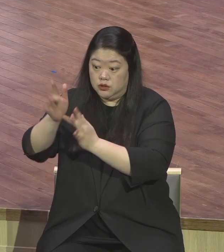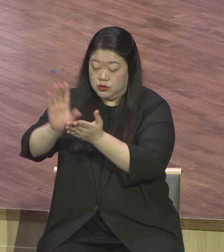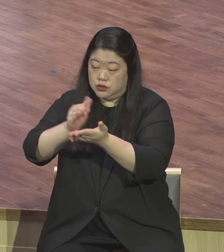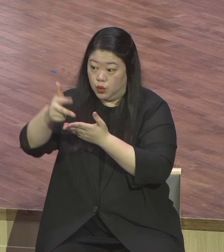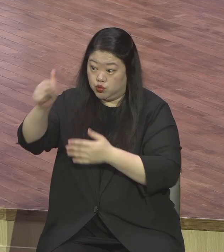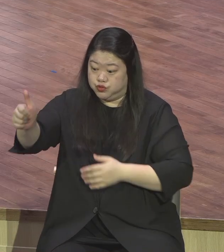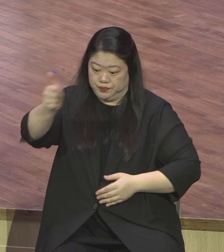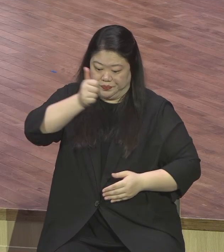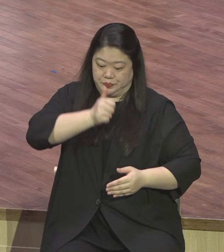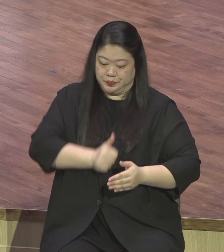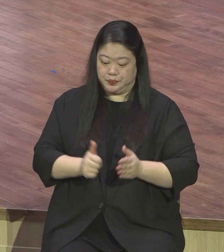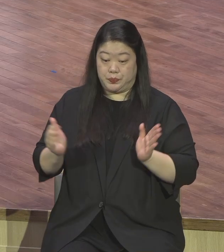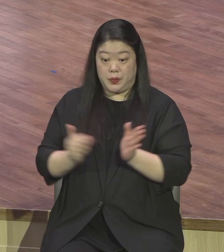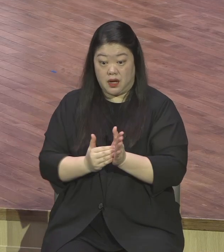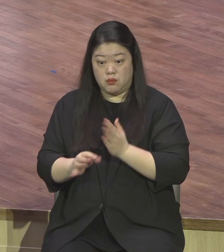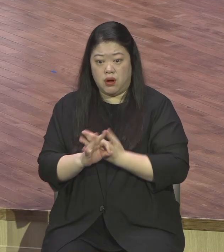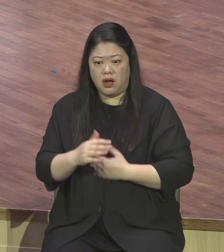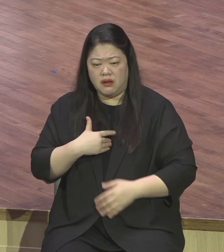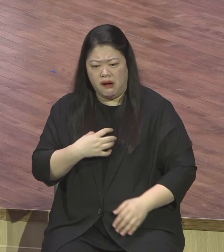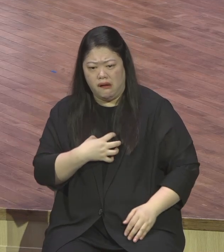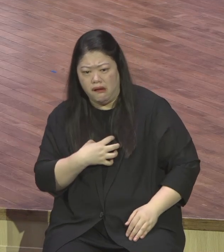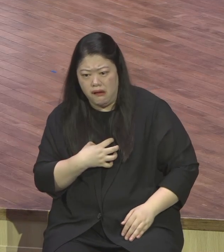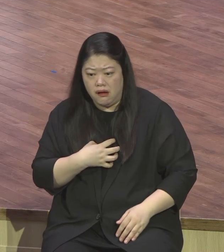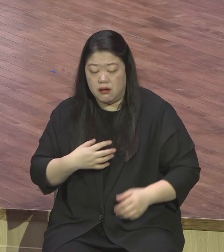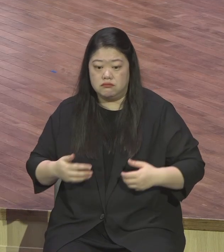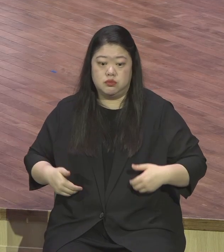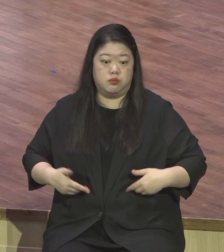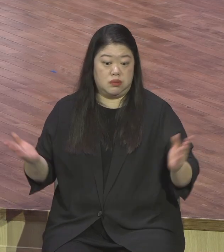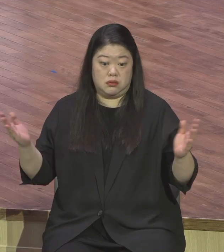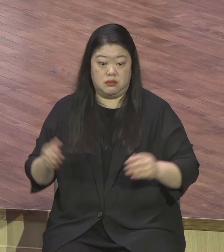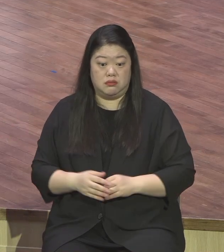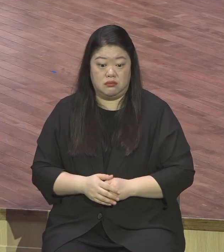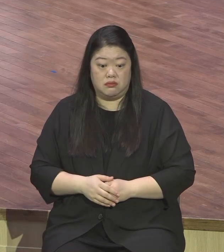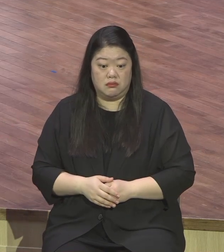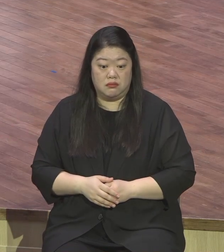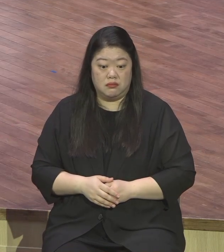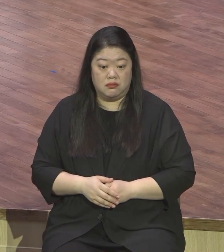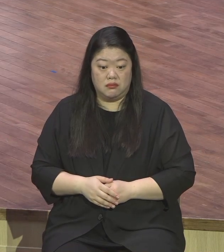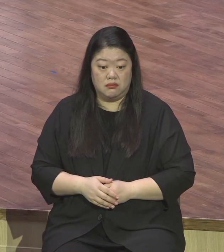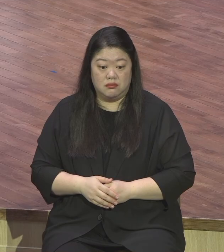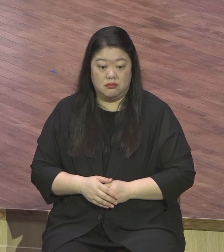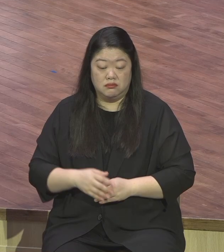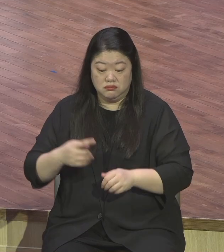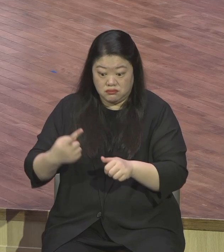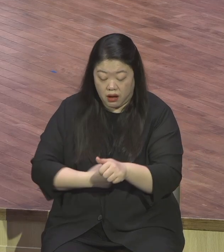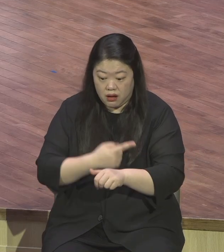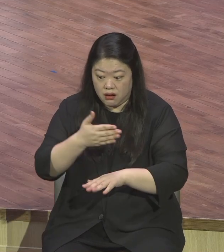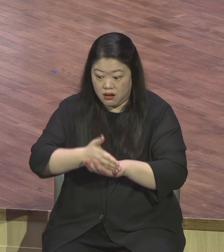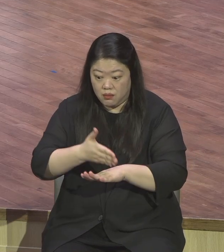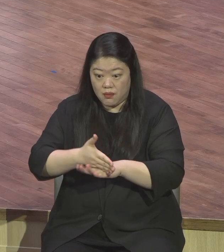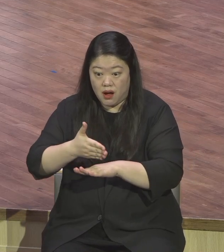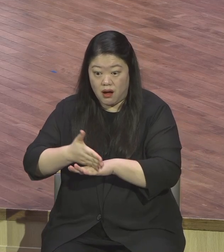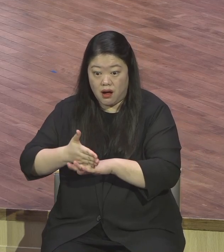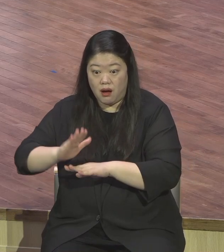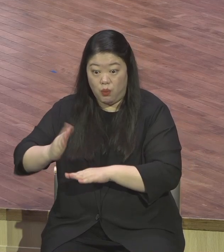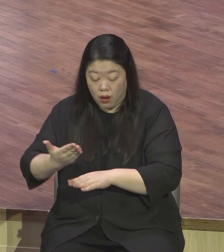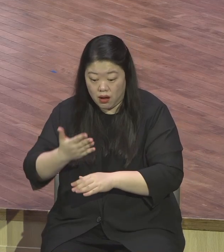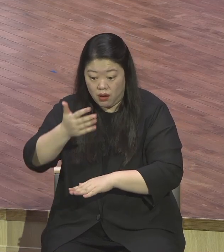해결자가 내 인생의 주인이 되었으니 이제부터 모여 우리의 삶이 달라져야 됩니다 바뀌어야